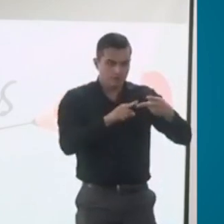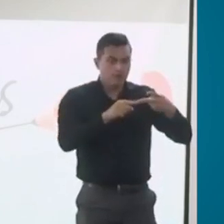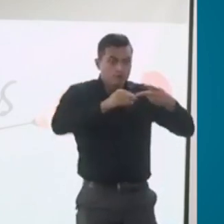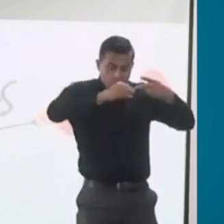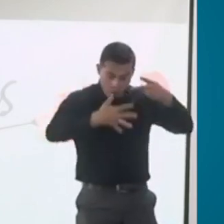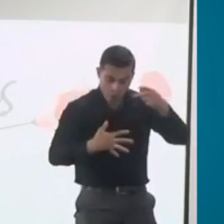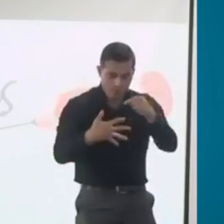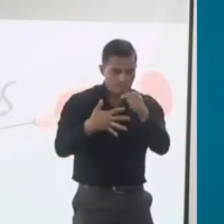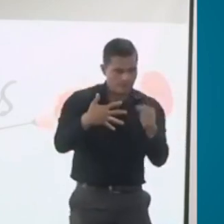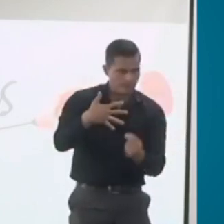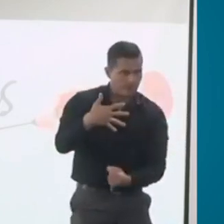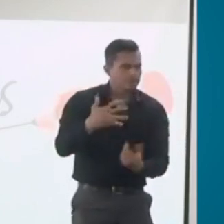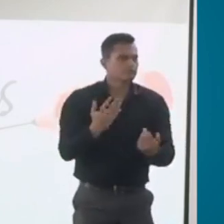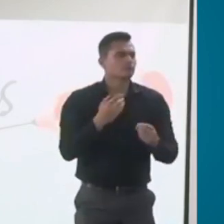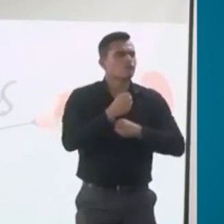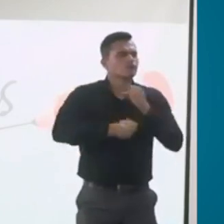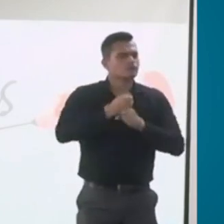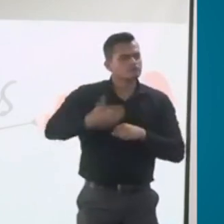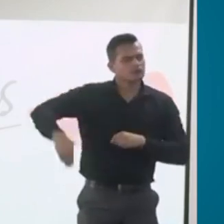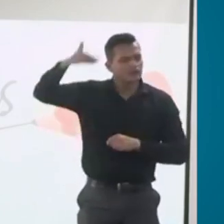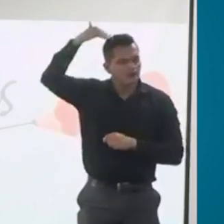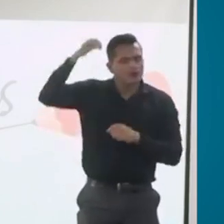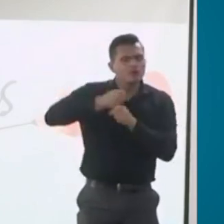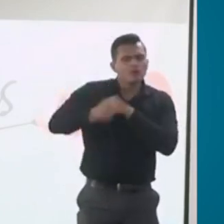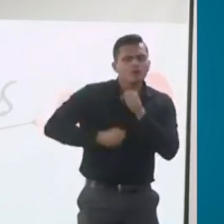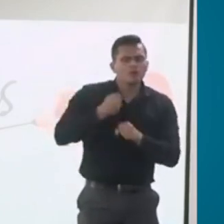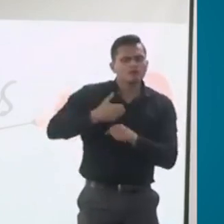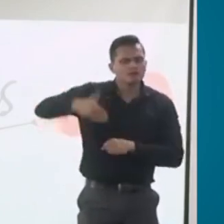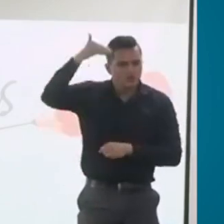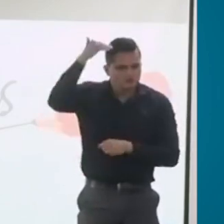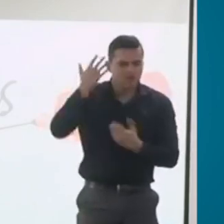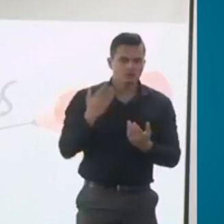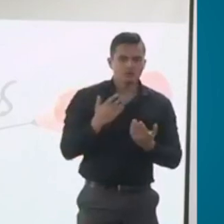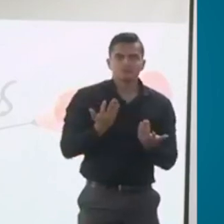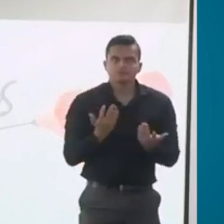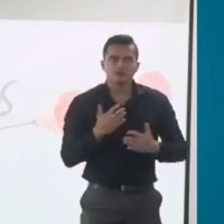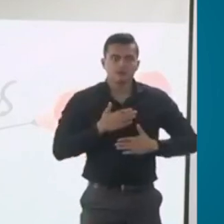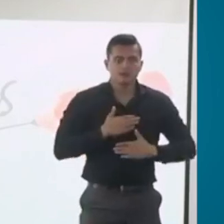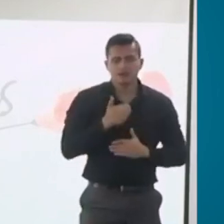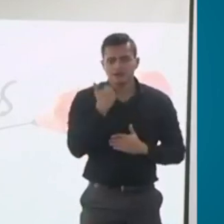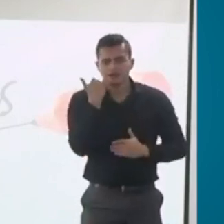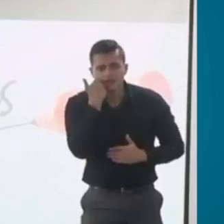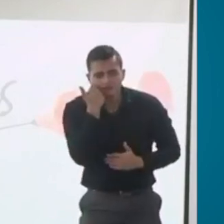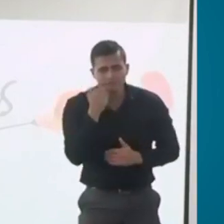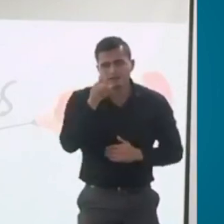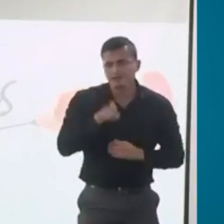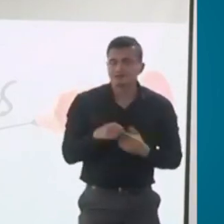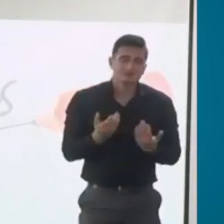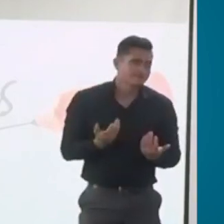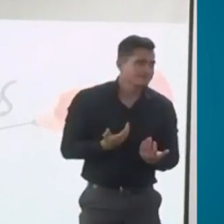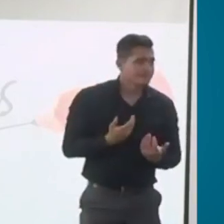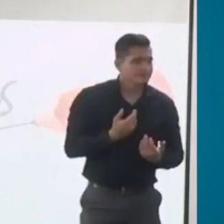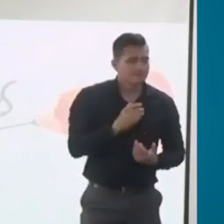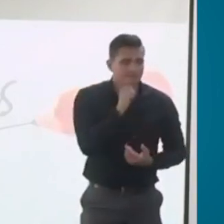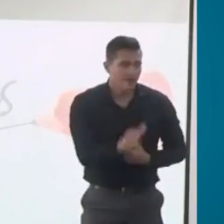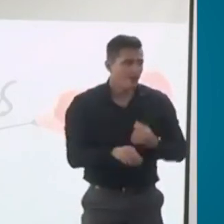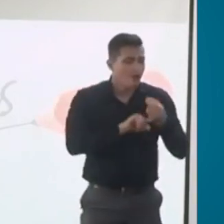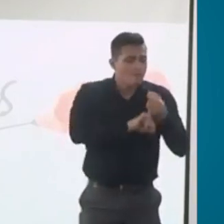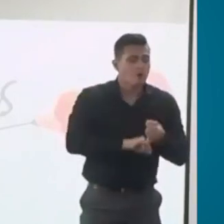¿Cuánto me impacta en el tema económico? Esa condición de salud. Tengo que depender de ayuda de otras personas y cuánto me limita